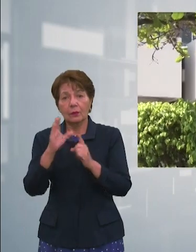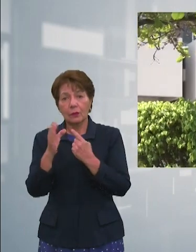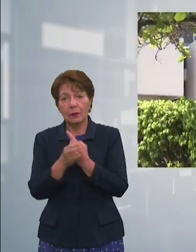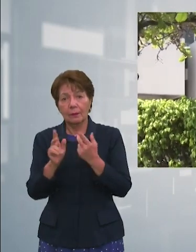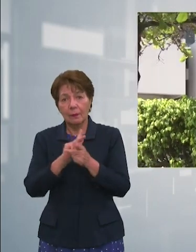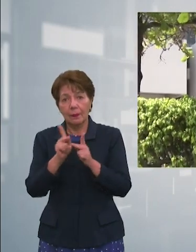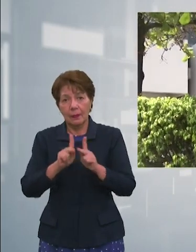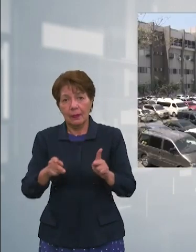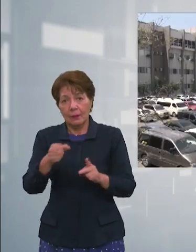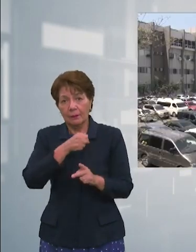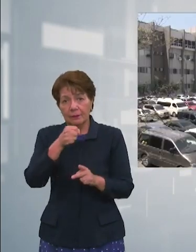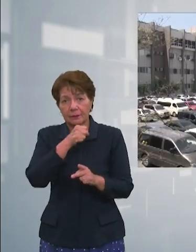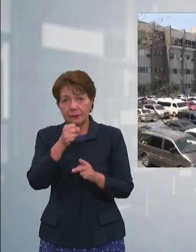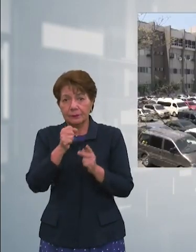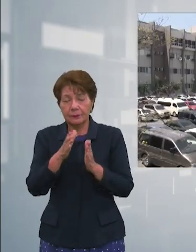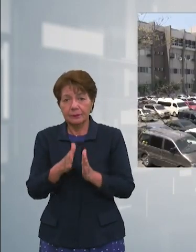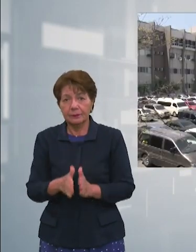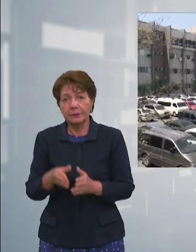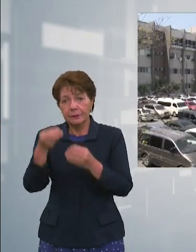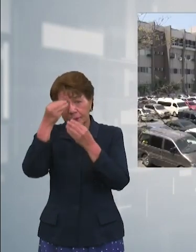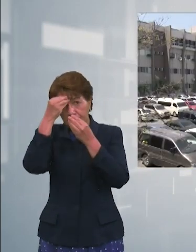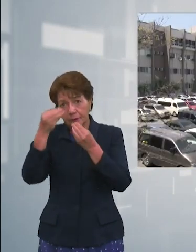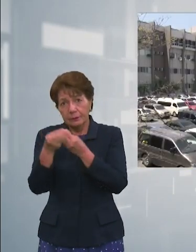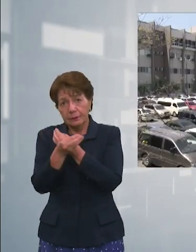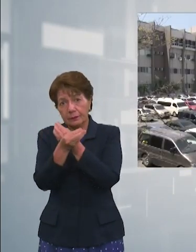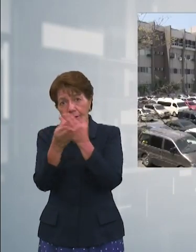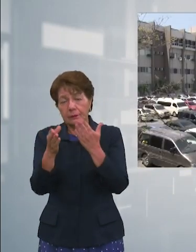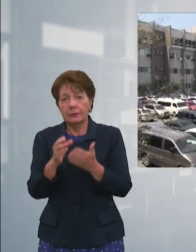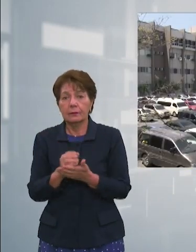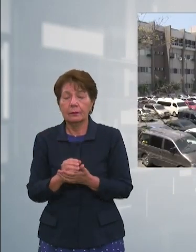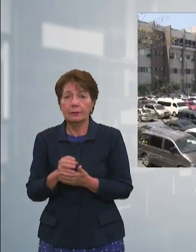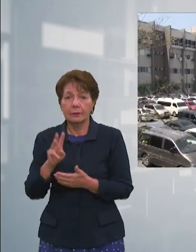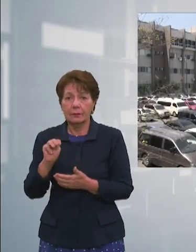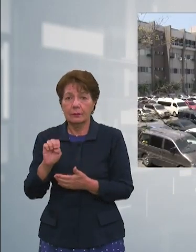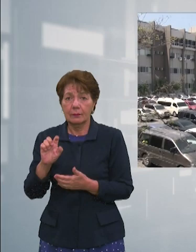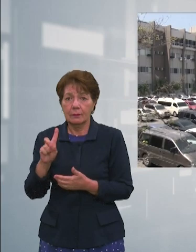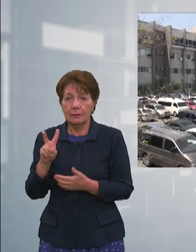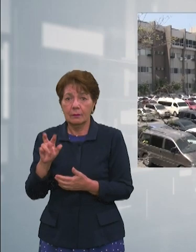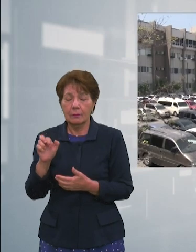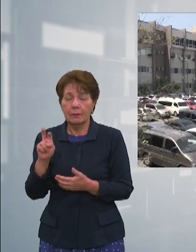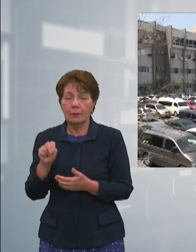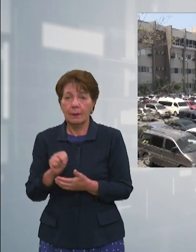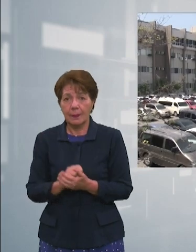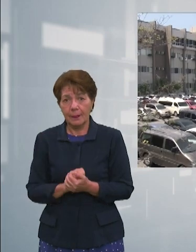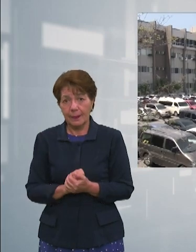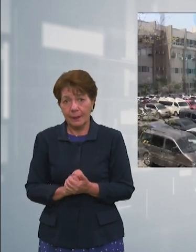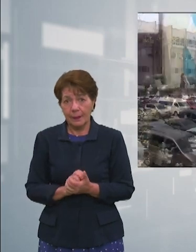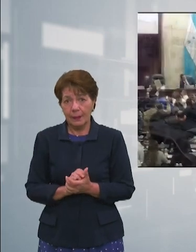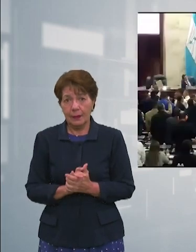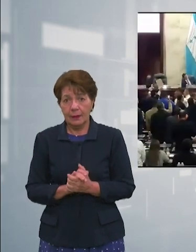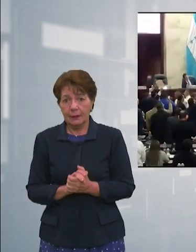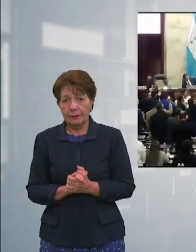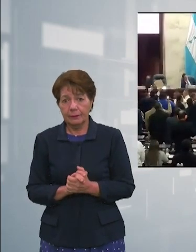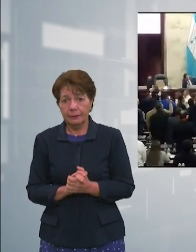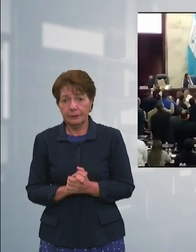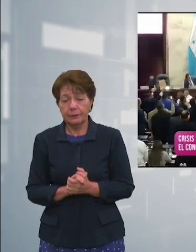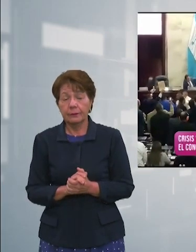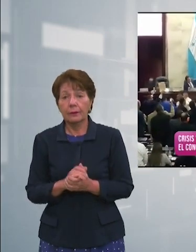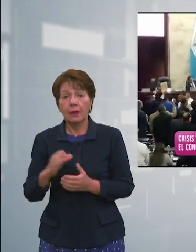de paz. Con las imágenes de Erlan Cruz les informó Melvin Rápalo. El Congreso Nacional